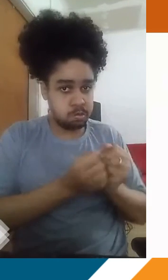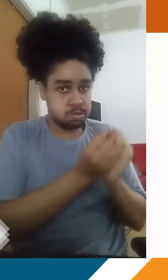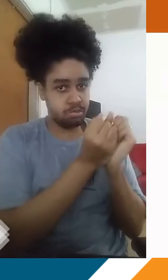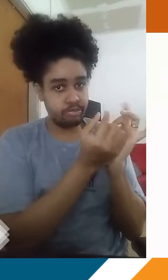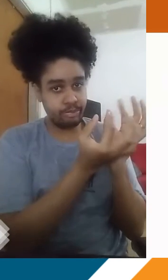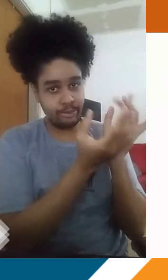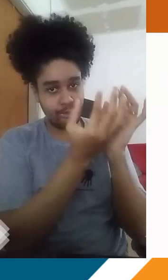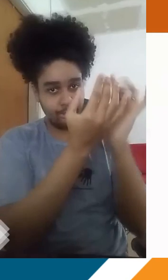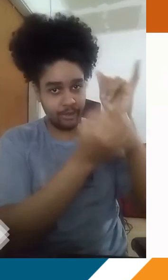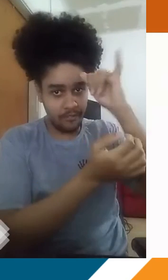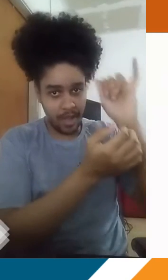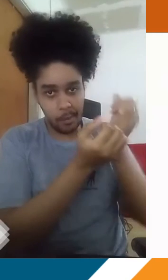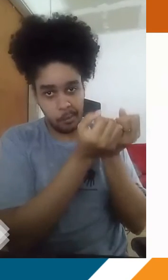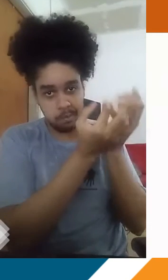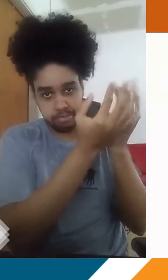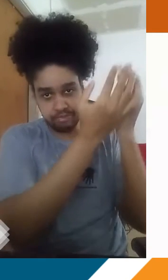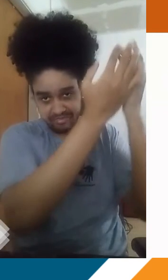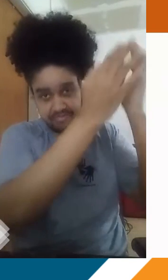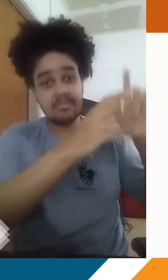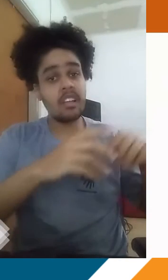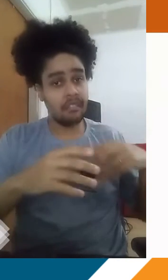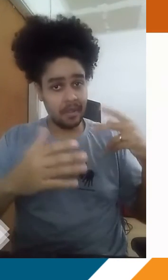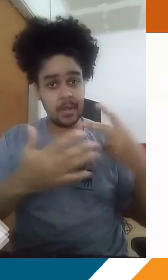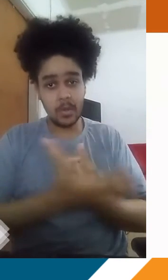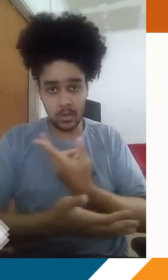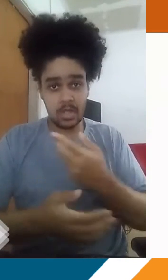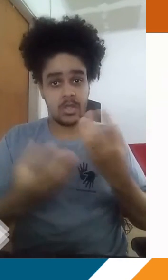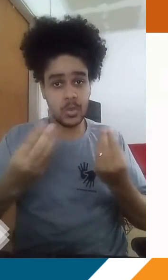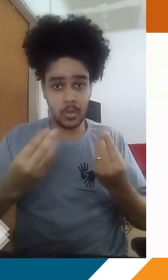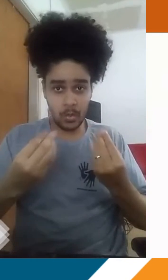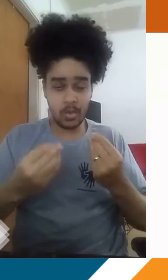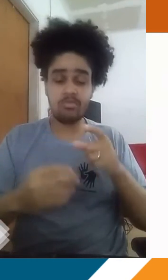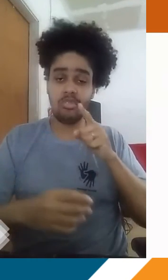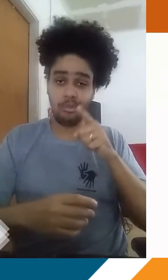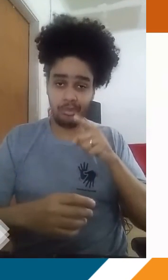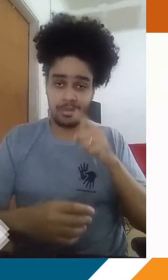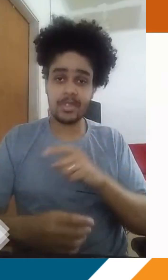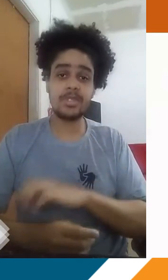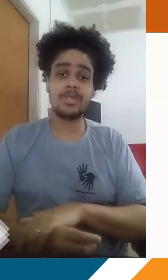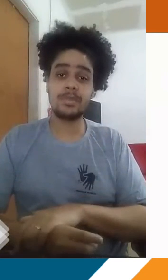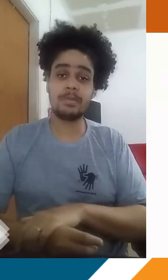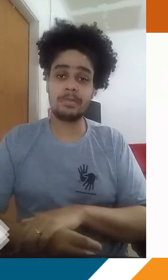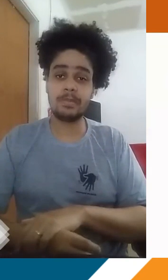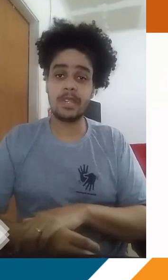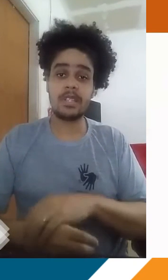Das flatulências desses animais. Isso acaba gerando também e comprometendo muito esse panorama das